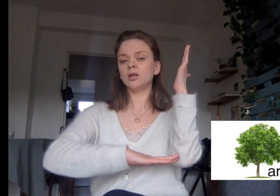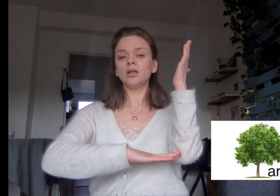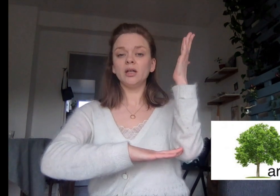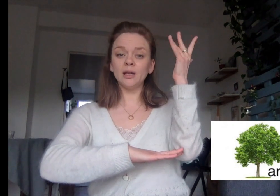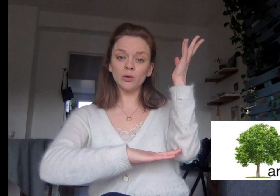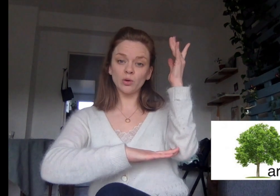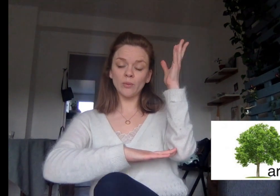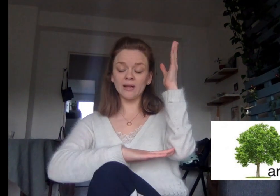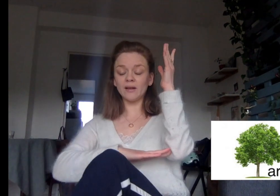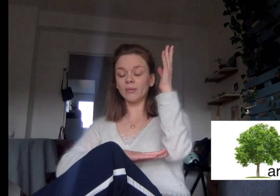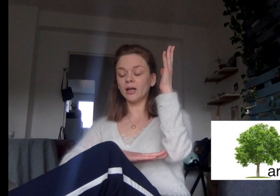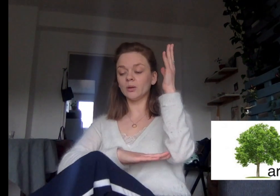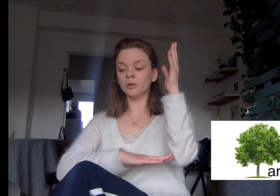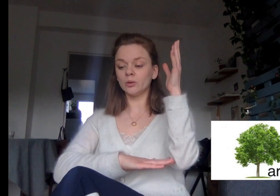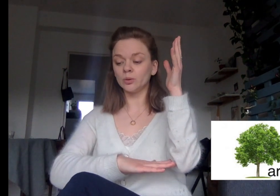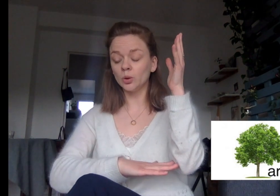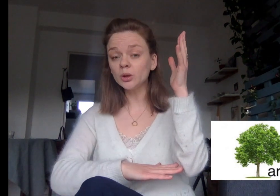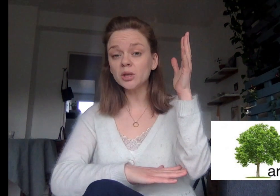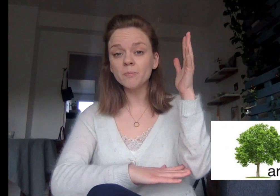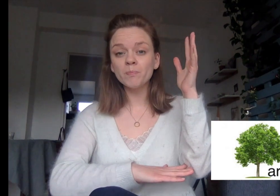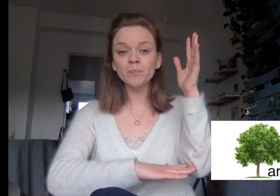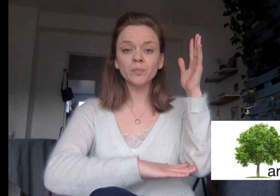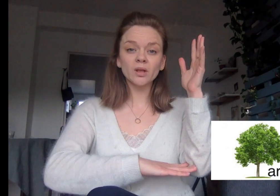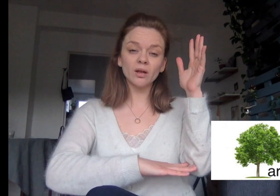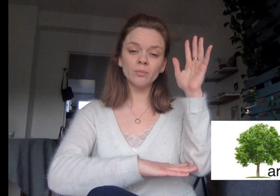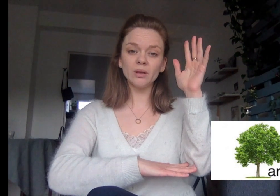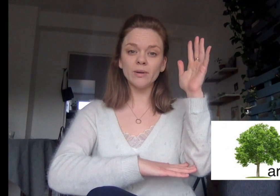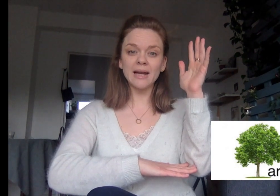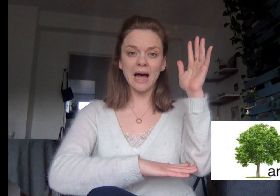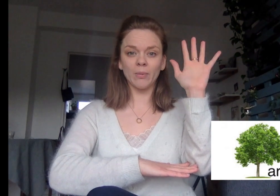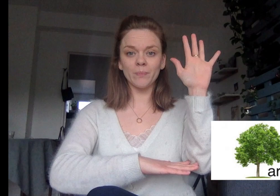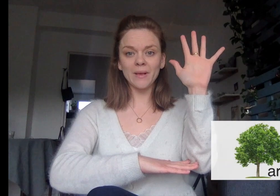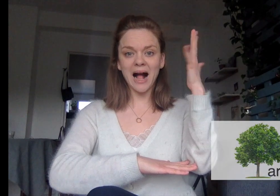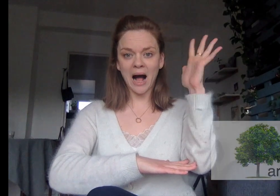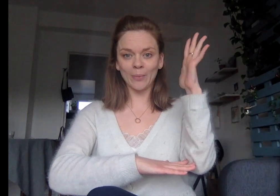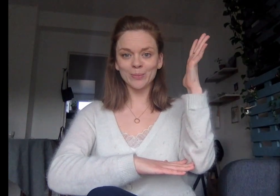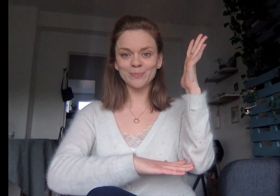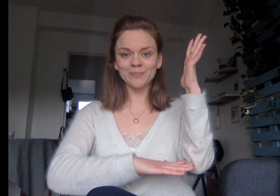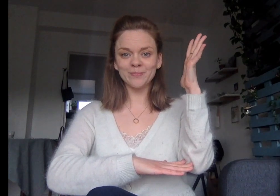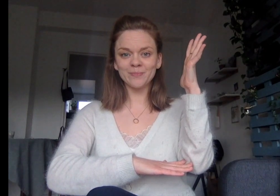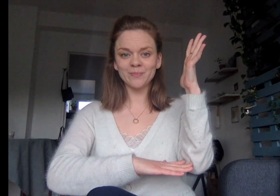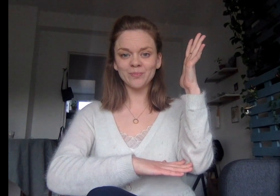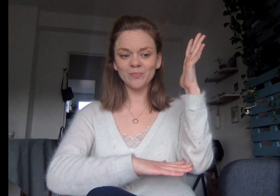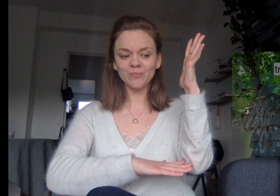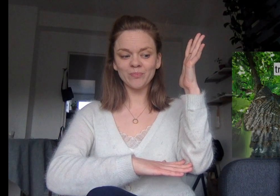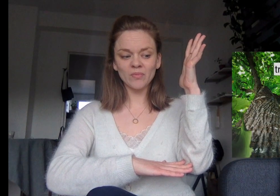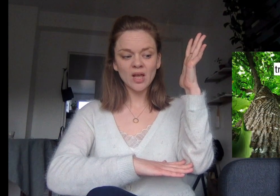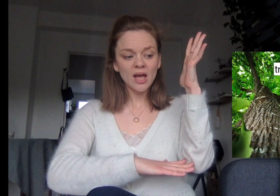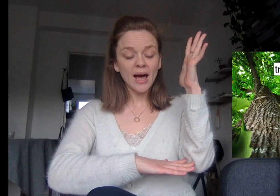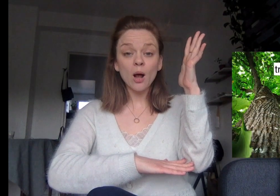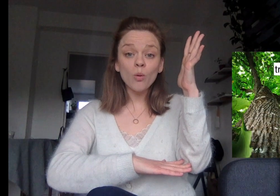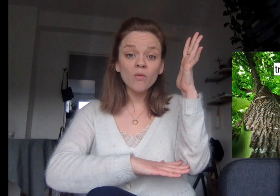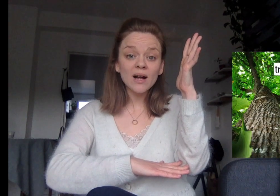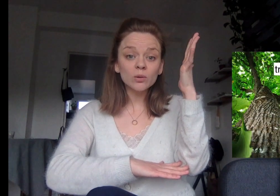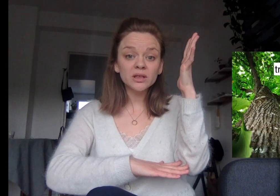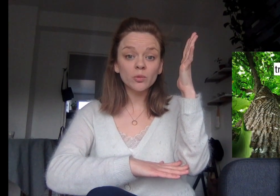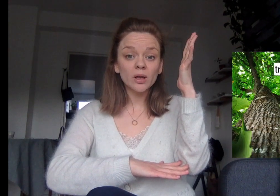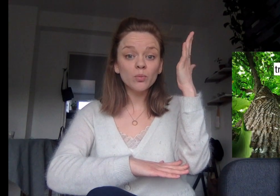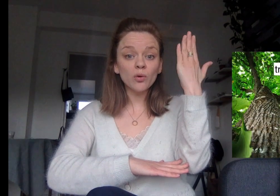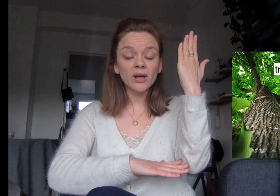Et l'autre main, ta main gauche, mime l'arbre. Arbre. Alors, on va continuer. Pour faire